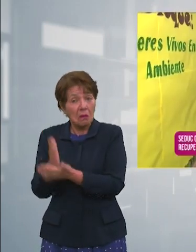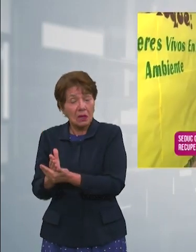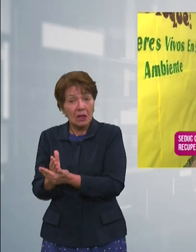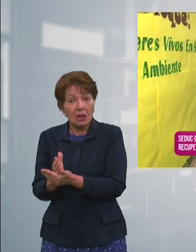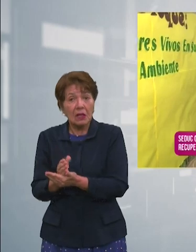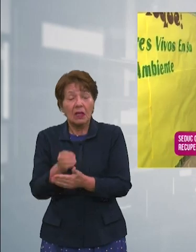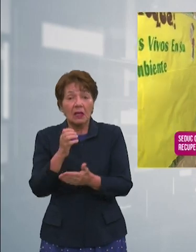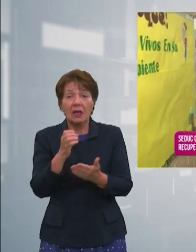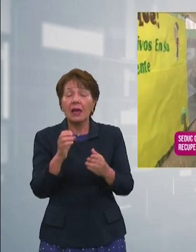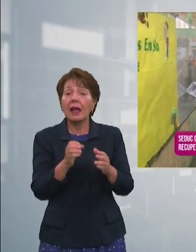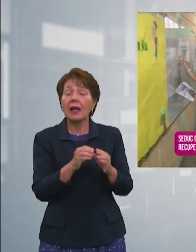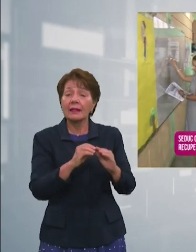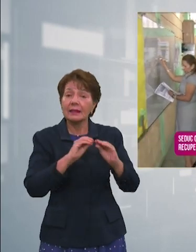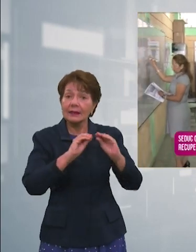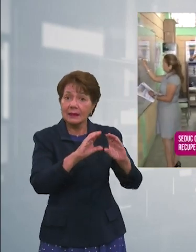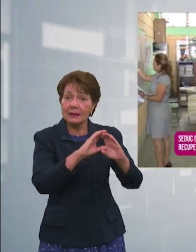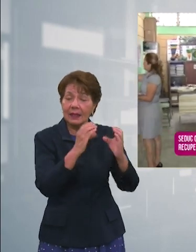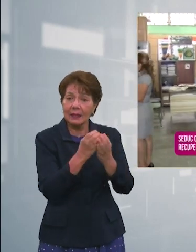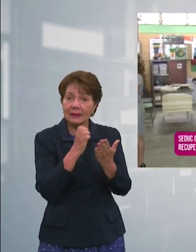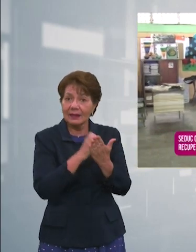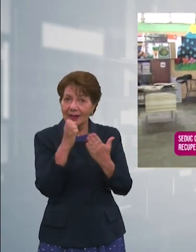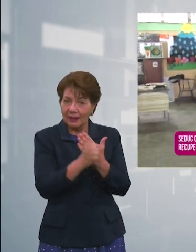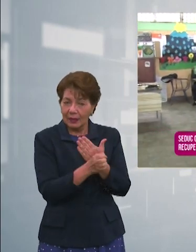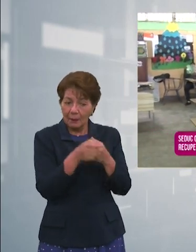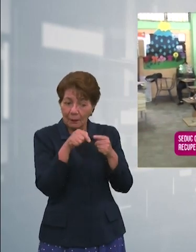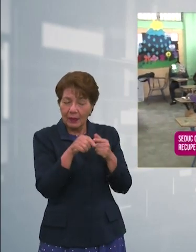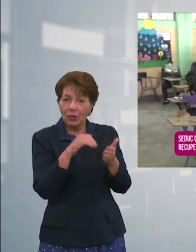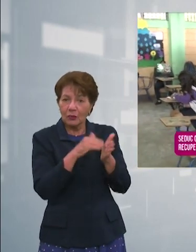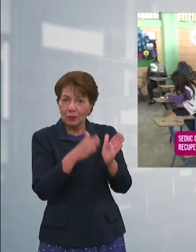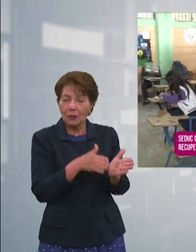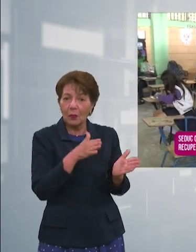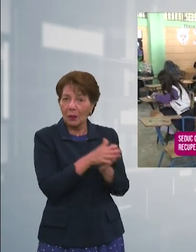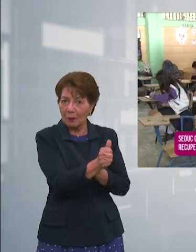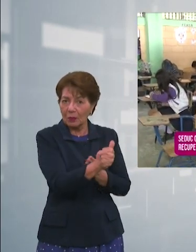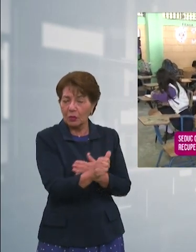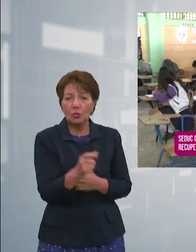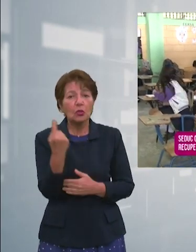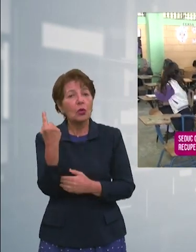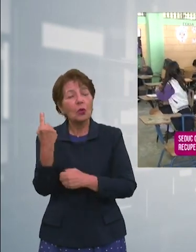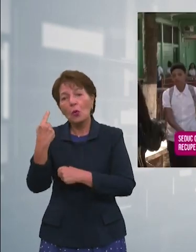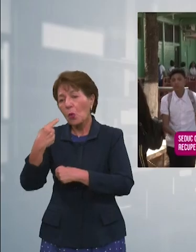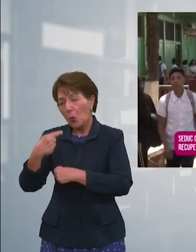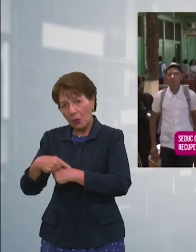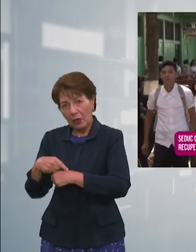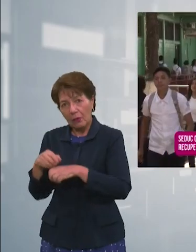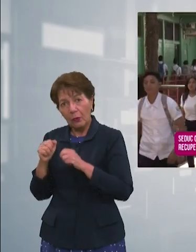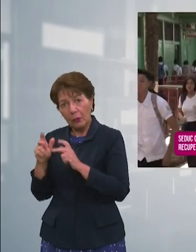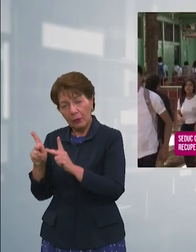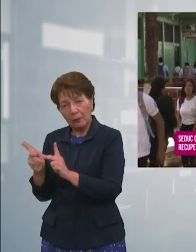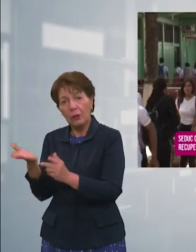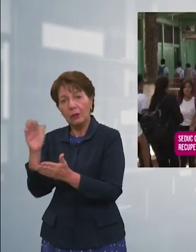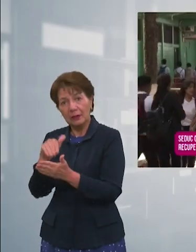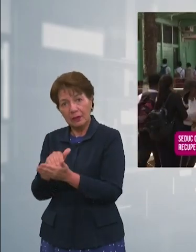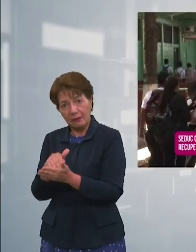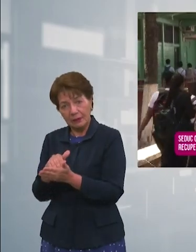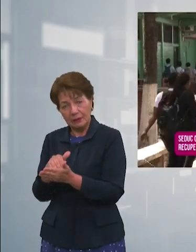normalmente se realizaba en el mes de enero y que solo habrá una recuperación, que será en noviembre. El subsecretario de